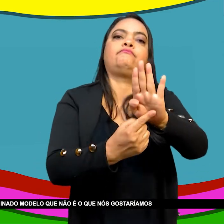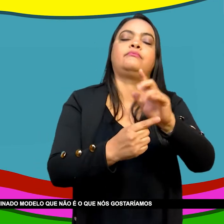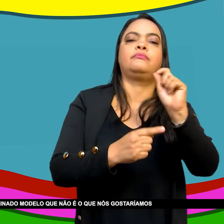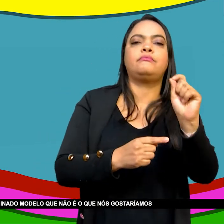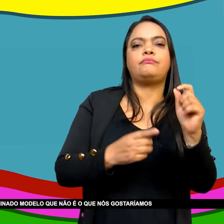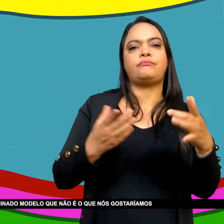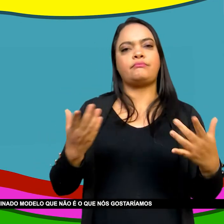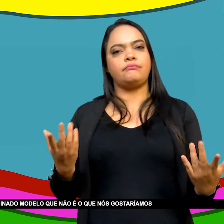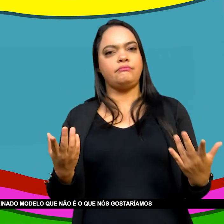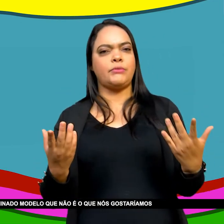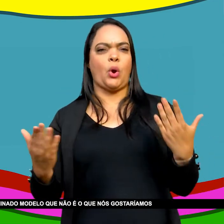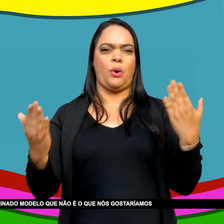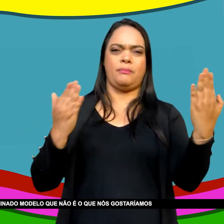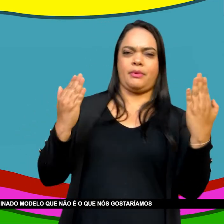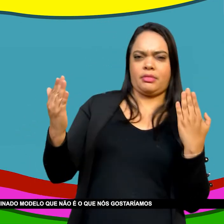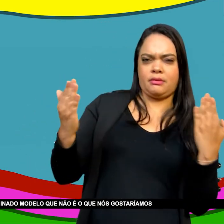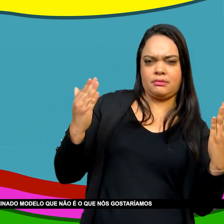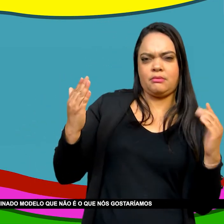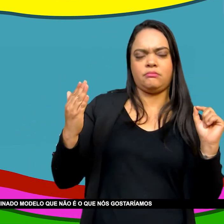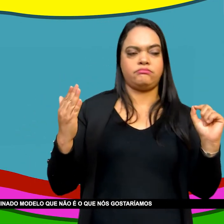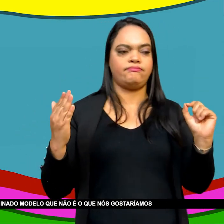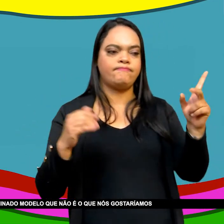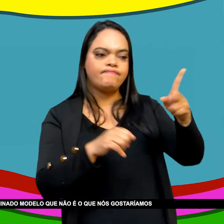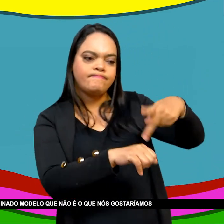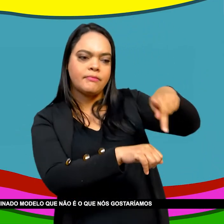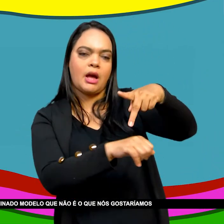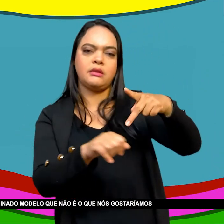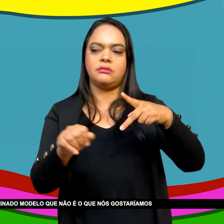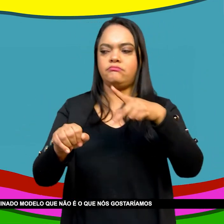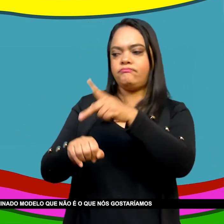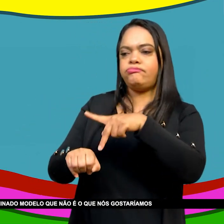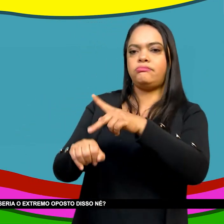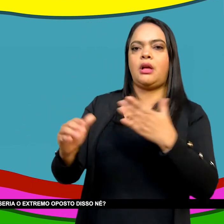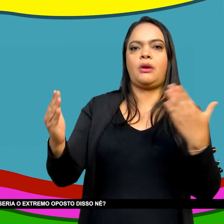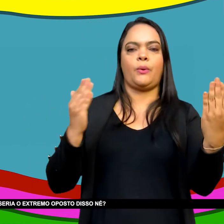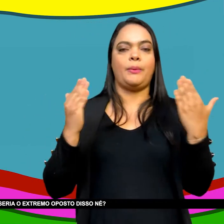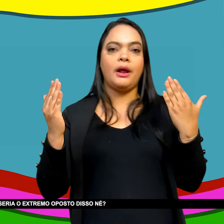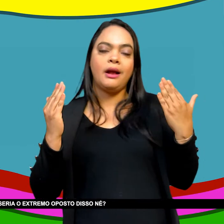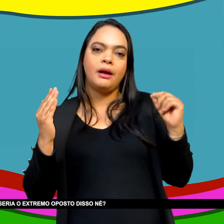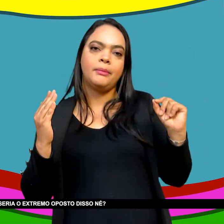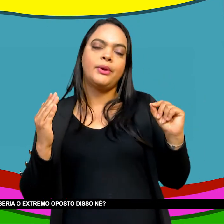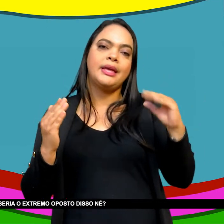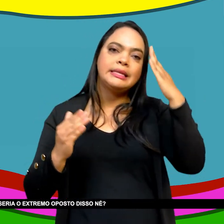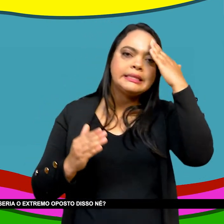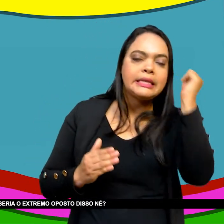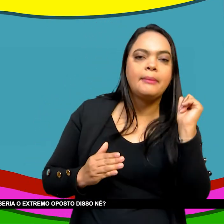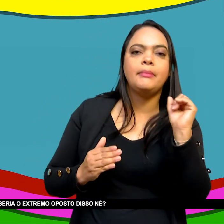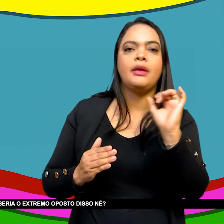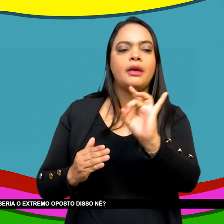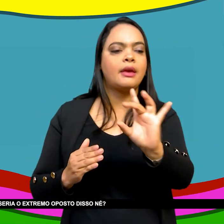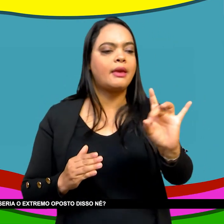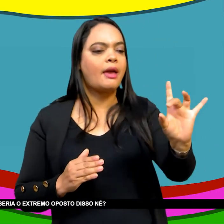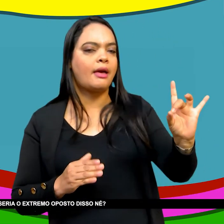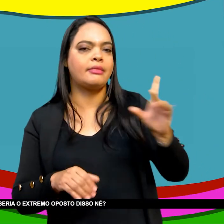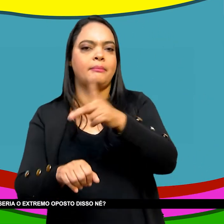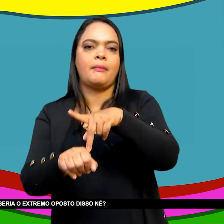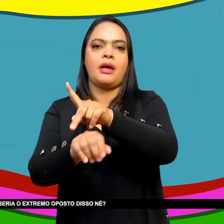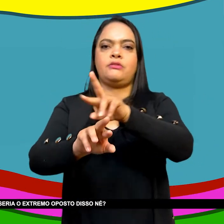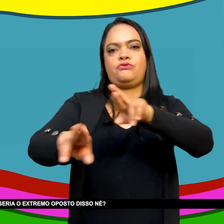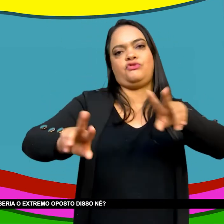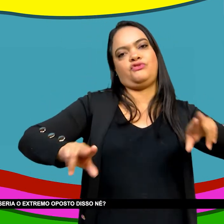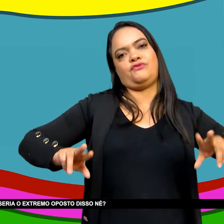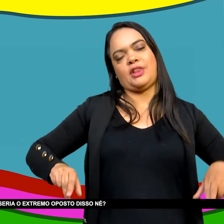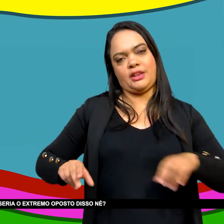brasileira, sim Mas dentro de um determinado modelo Que não é o que nós gostaríamos Então eu fiquei pensando isso E fiquei pensando